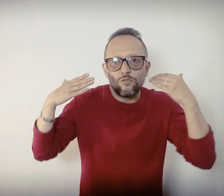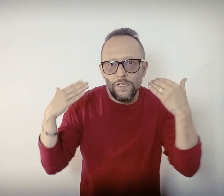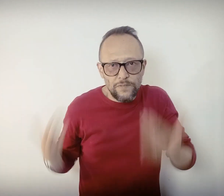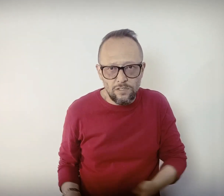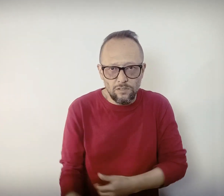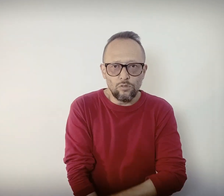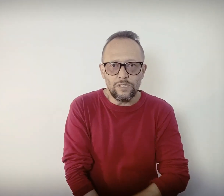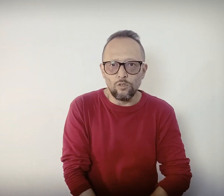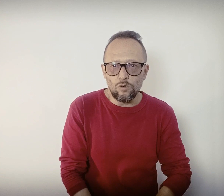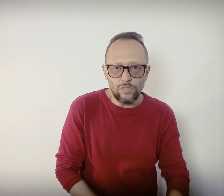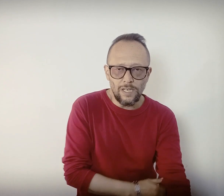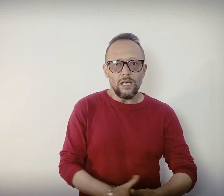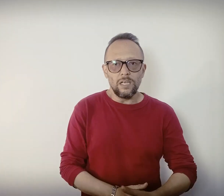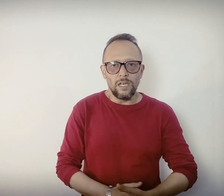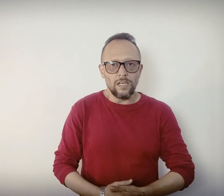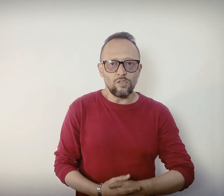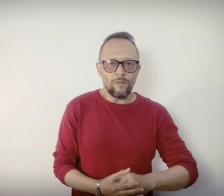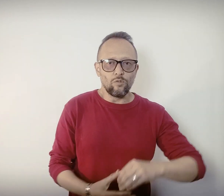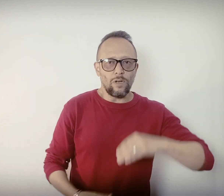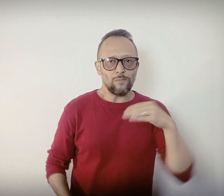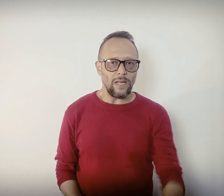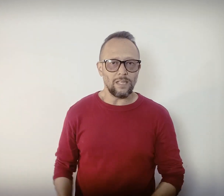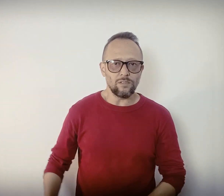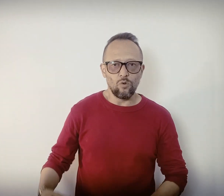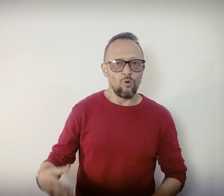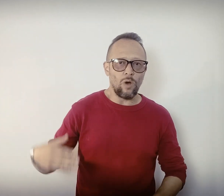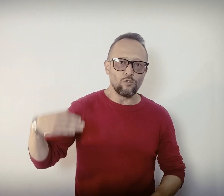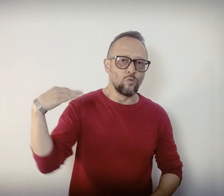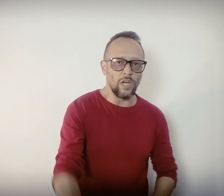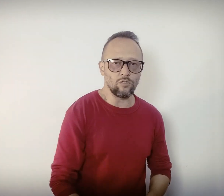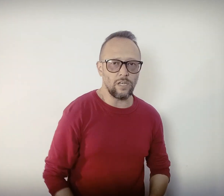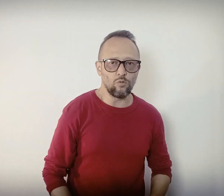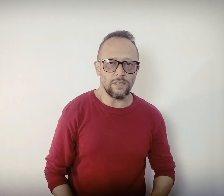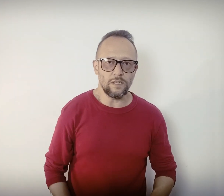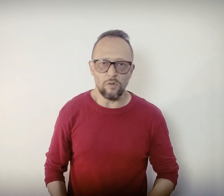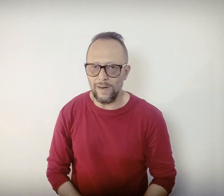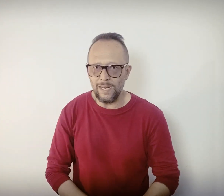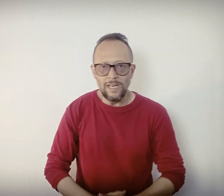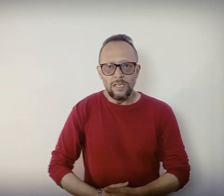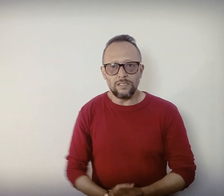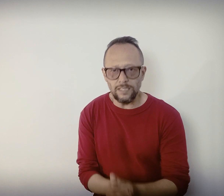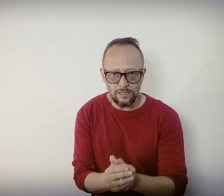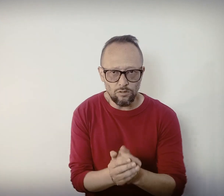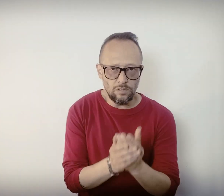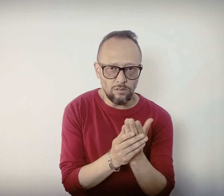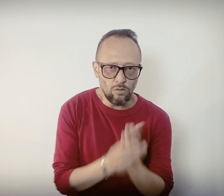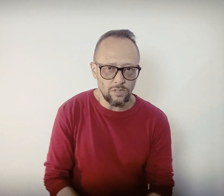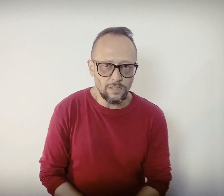edificios si no te gusta salir y le quieres tomar fotos a las plantas o a los muñecos que hay en tu casa de tu hermana si esas cosas no te gustan hacer,